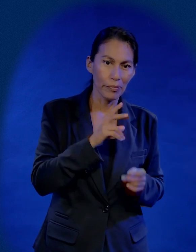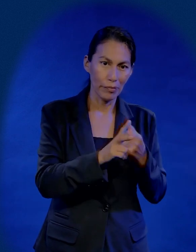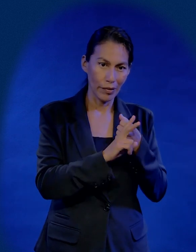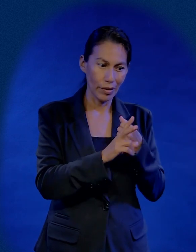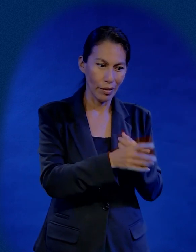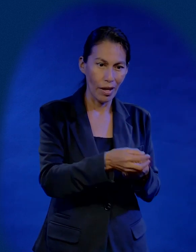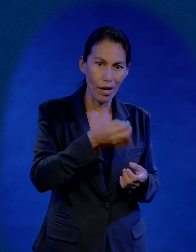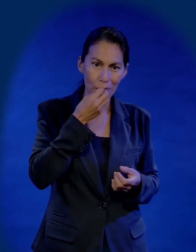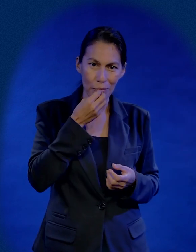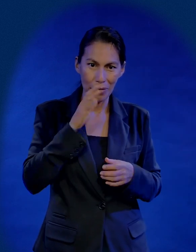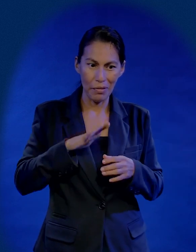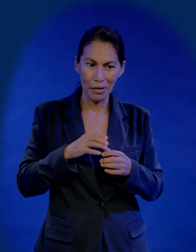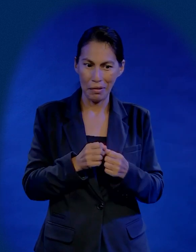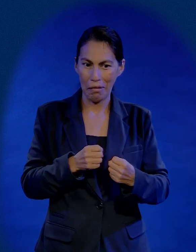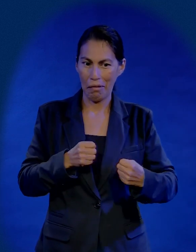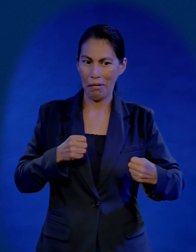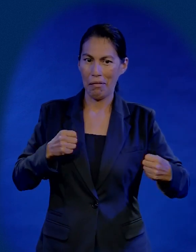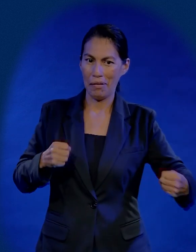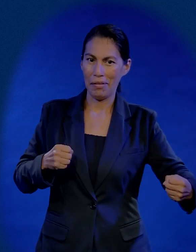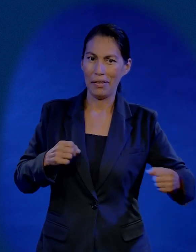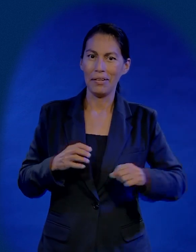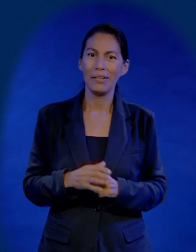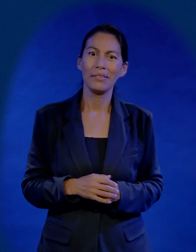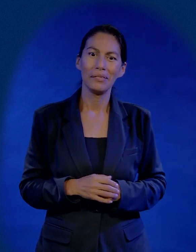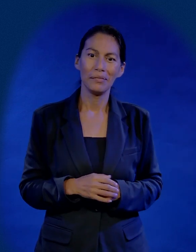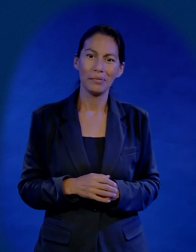manía últimamente ya de pronto lo pone lejos de mí